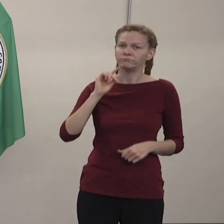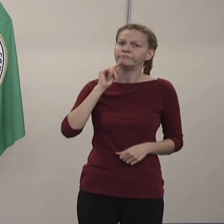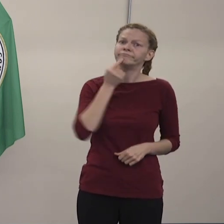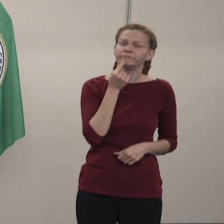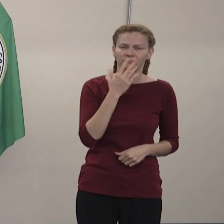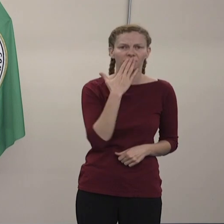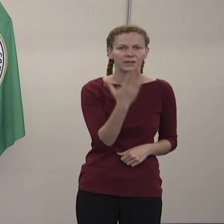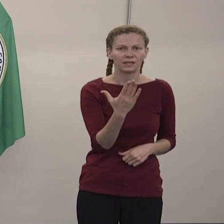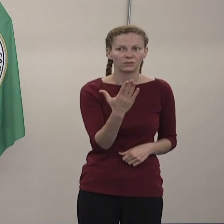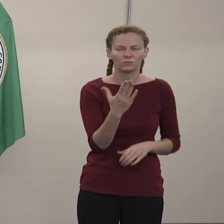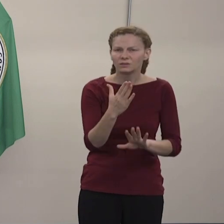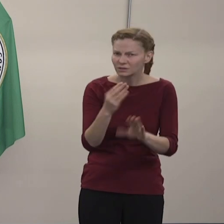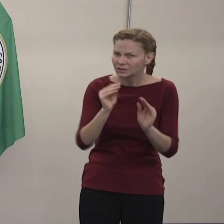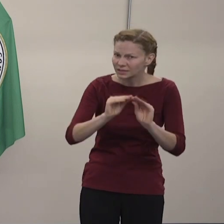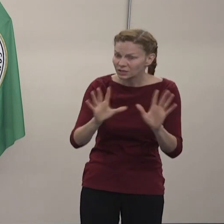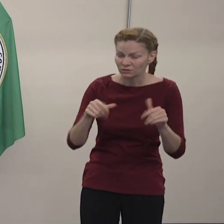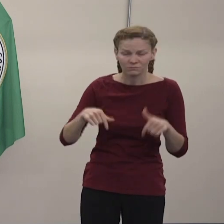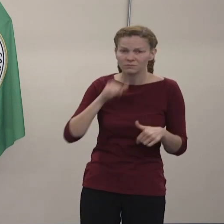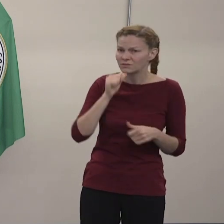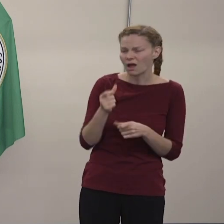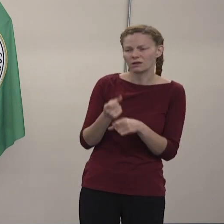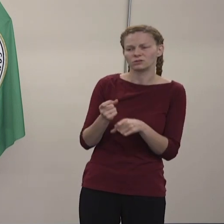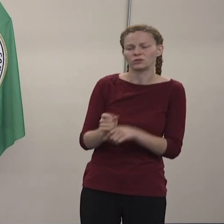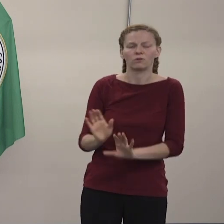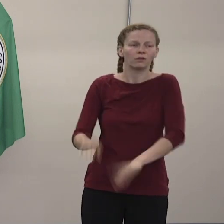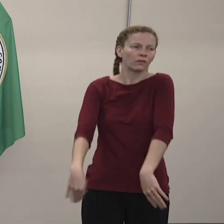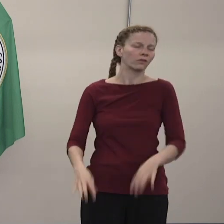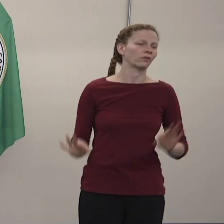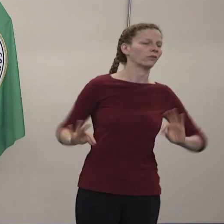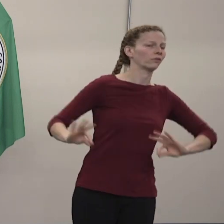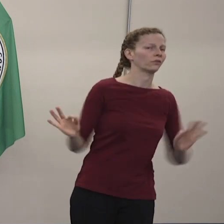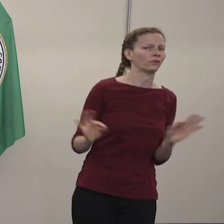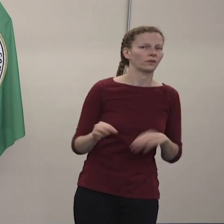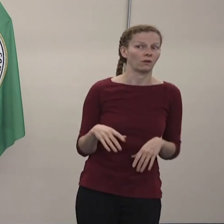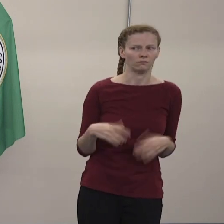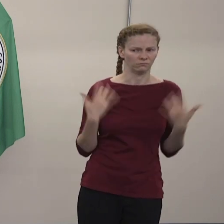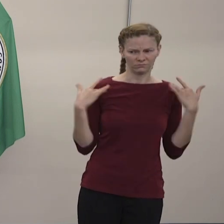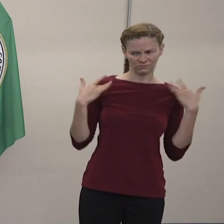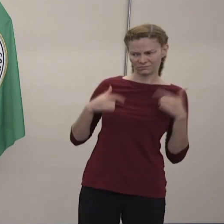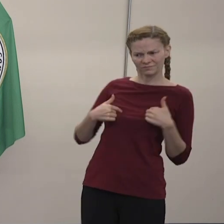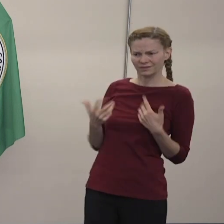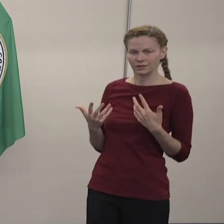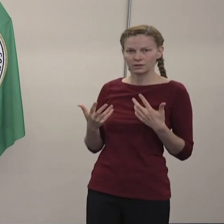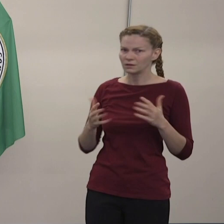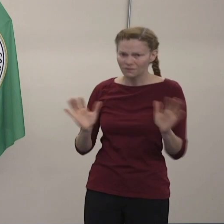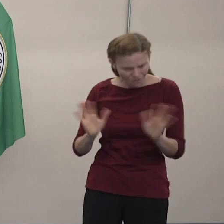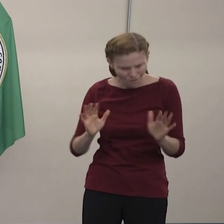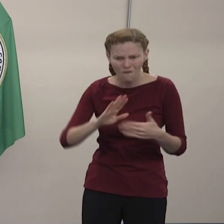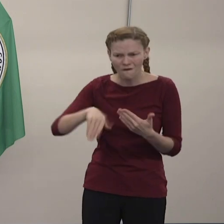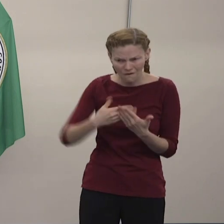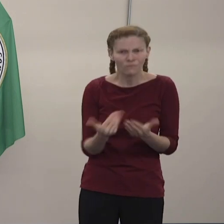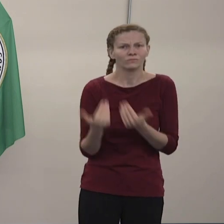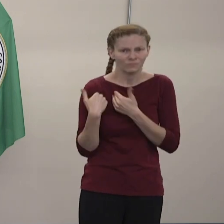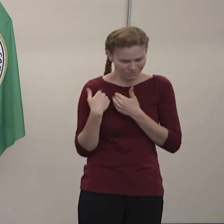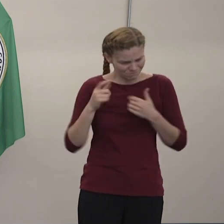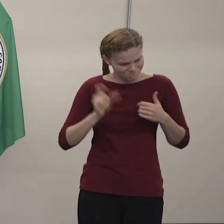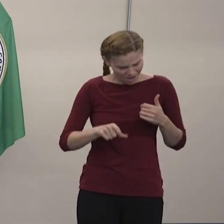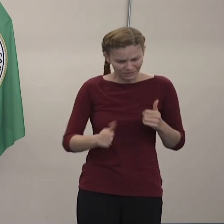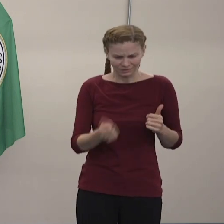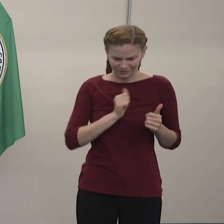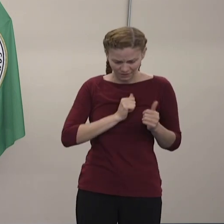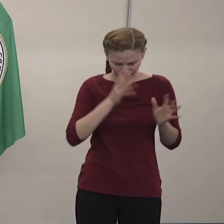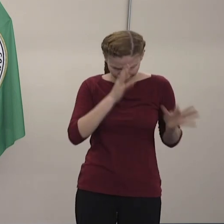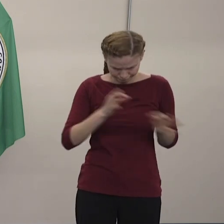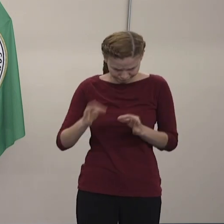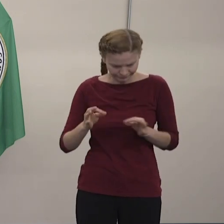es una broma y esto no es un problema ajeno a nosotros. Este es el problema de todas las personas y es responsabilidad de todas las personas hacer lo